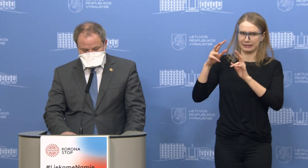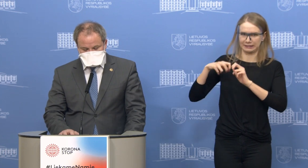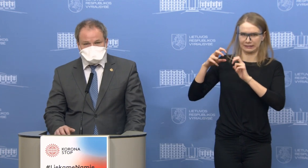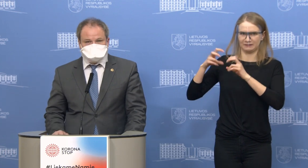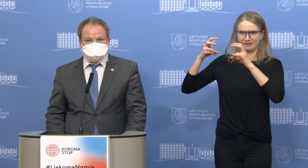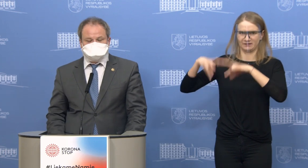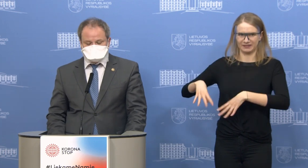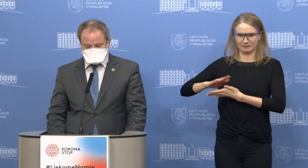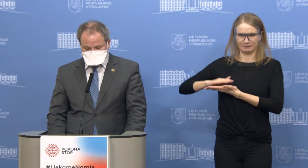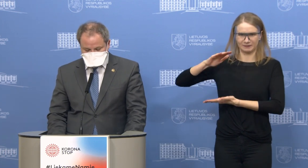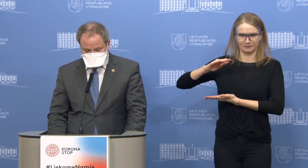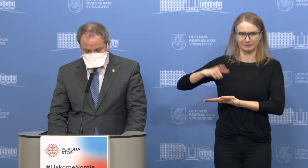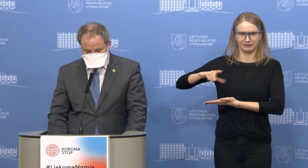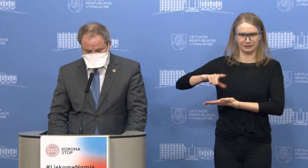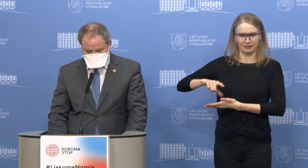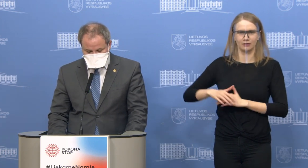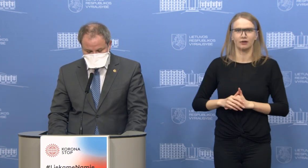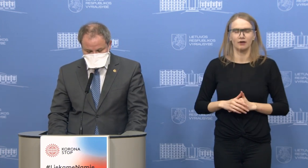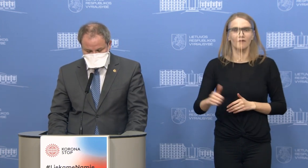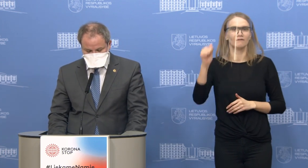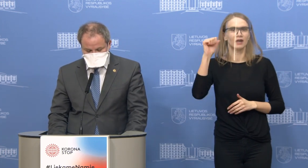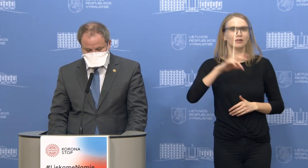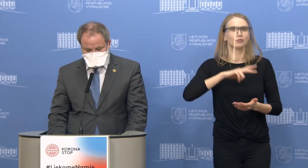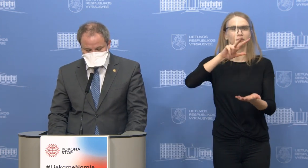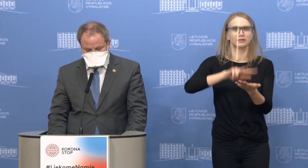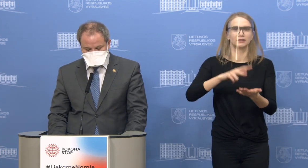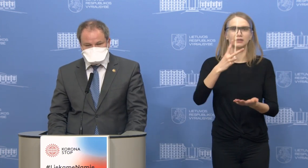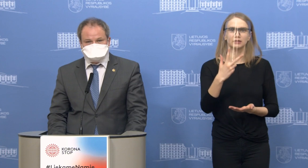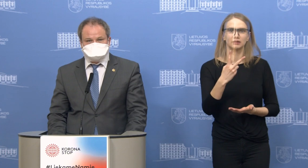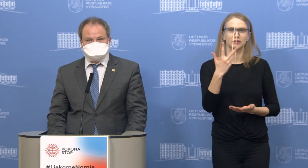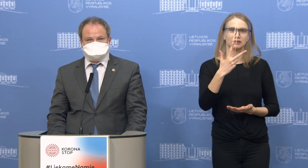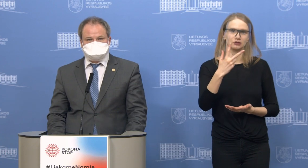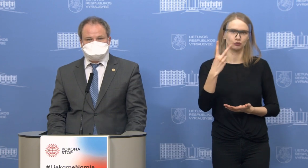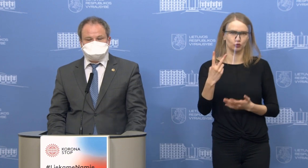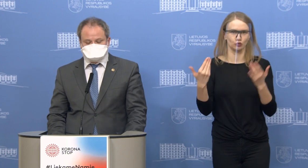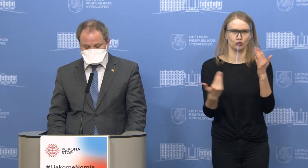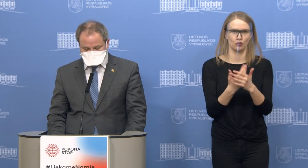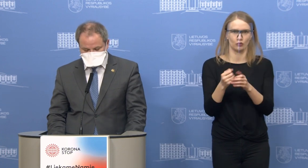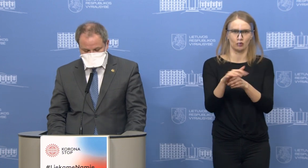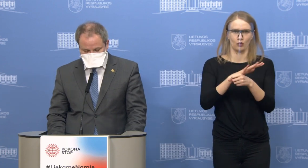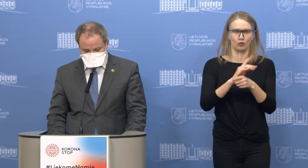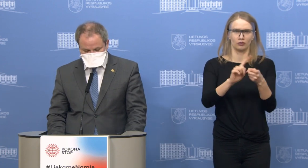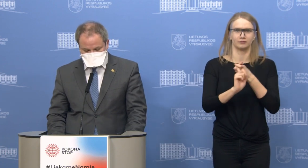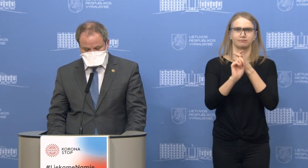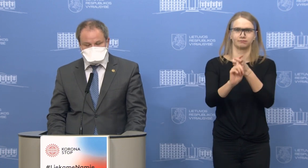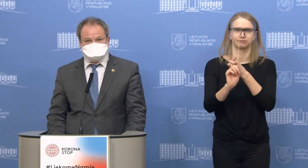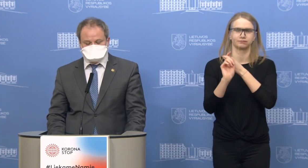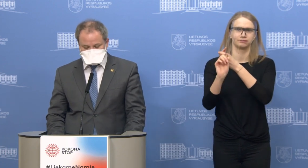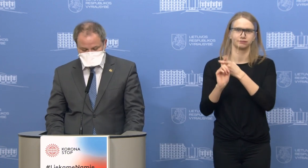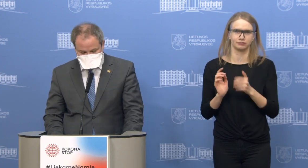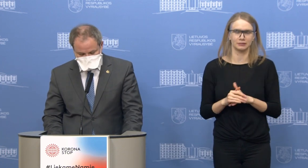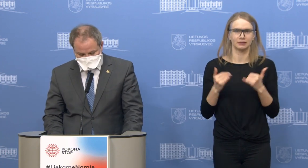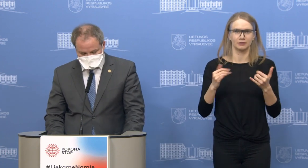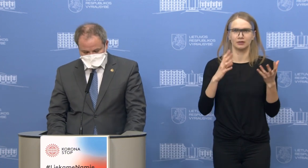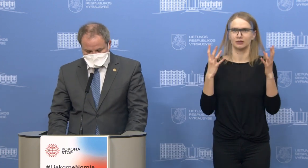Per vakar dieną patvirtinti 32 nauji lygos atvejai ir iš viso dabar turime 912 patvirtintų lygos